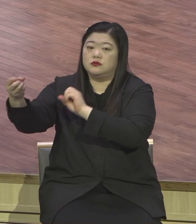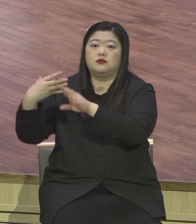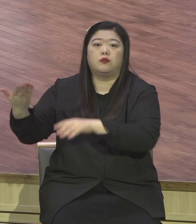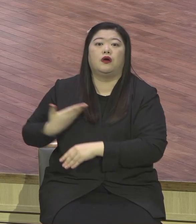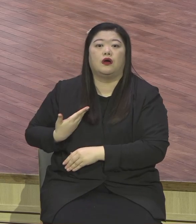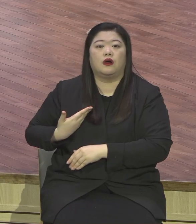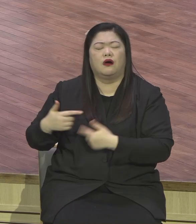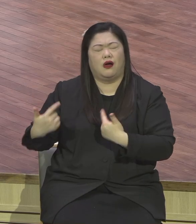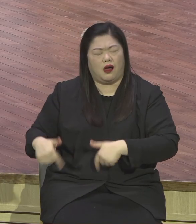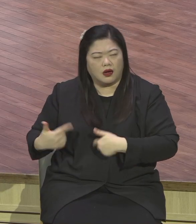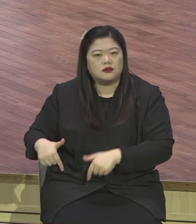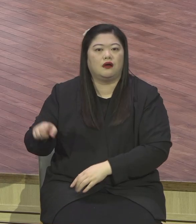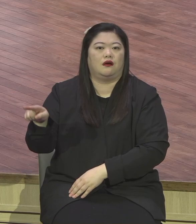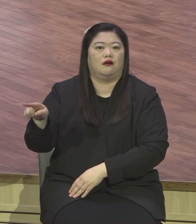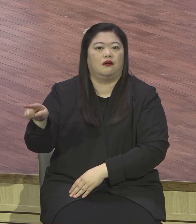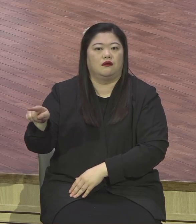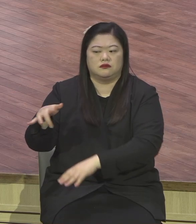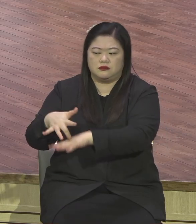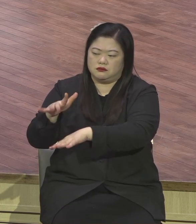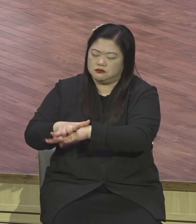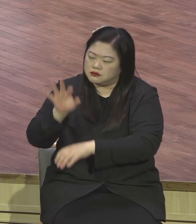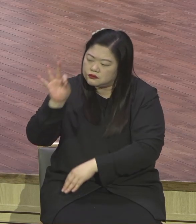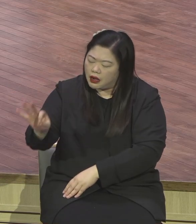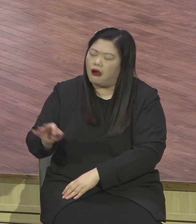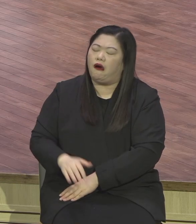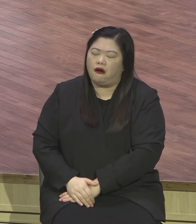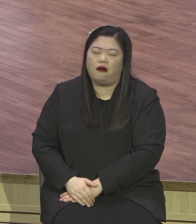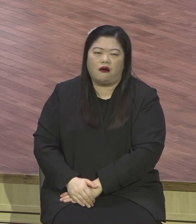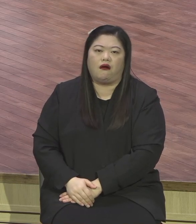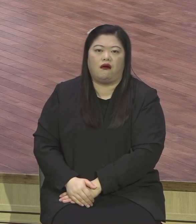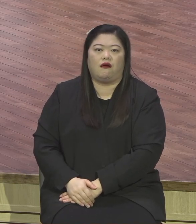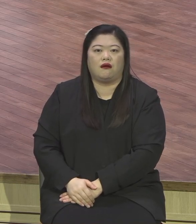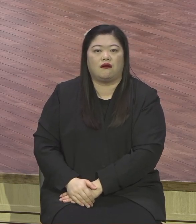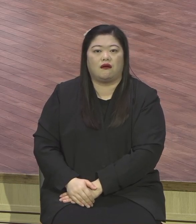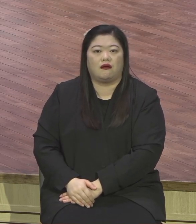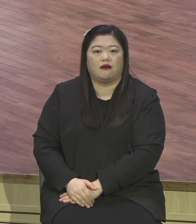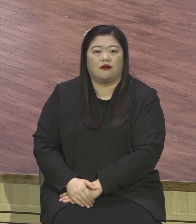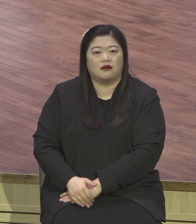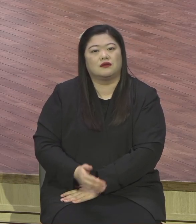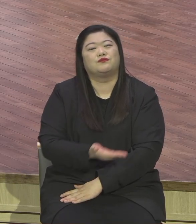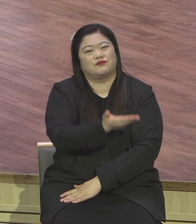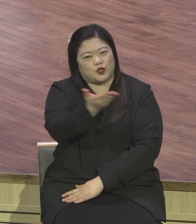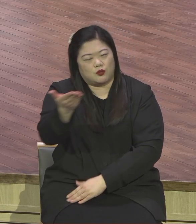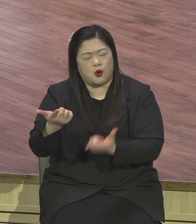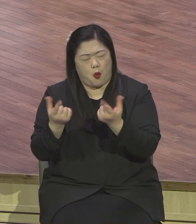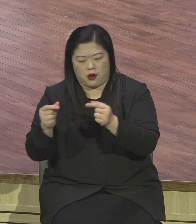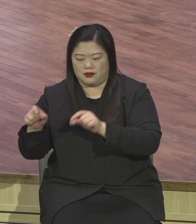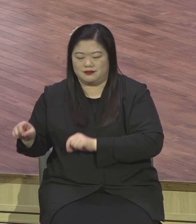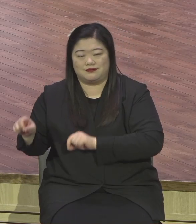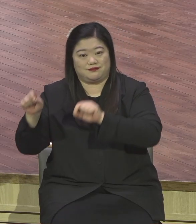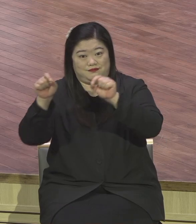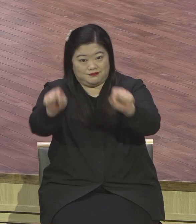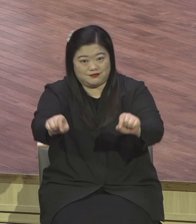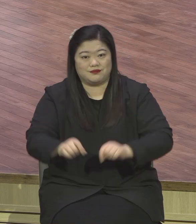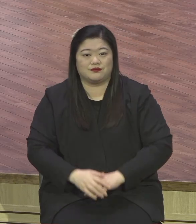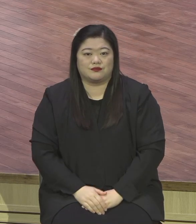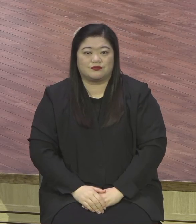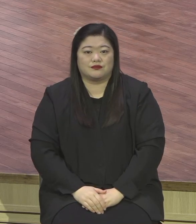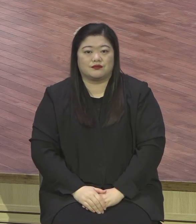너가 나를 영원하게 하려다. 그리 되거든요. 자 이게 무슨 말입니까. 우리가 24시 기도로 하나님과 소통하게